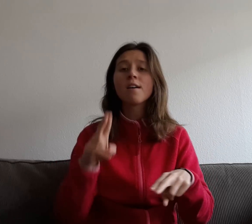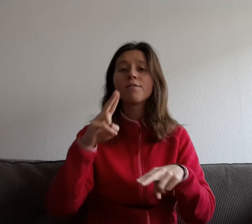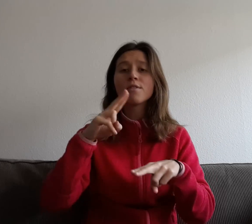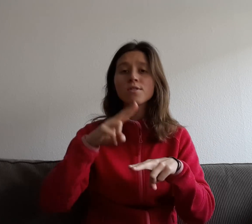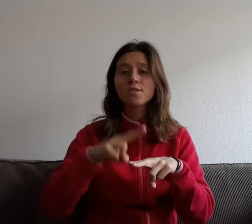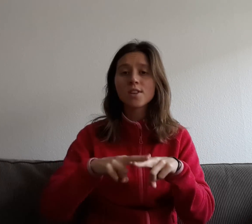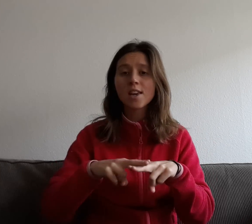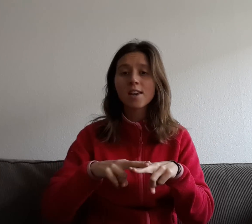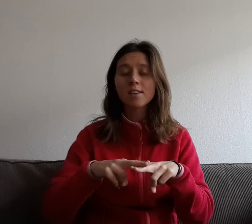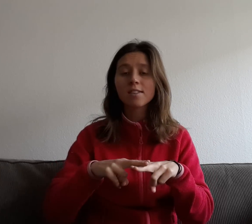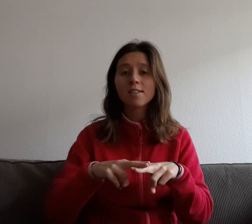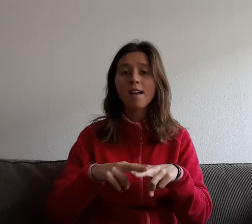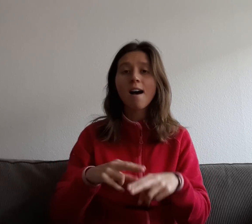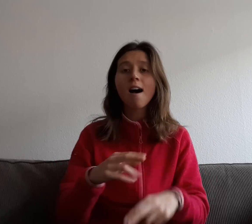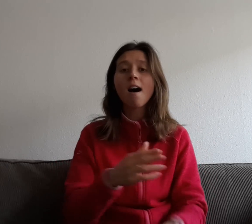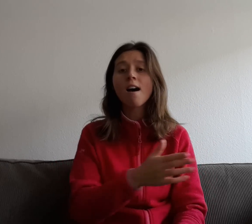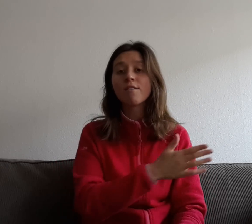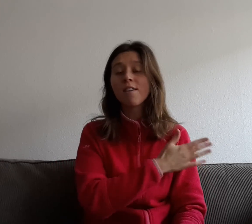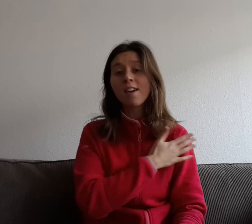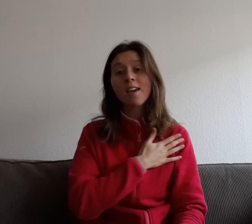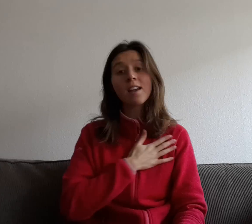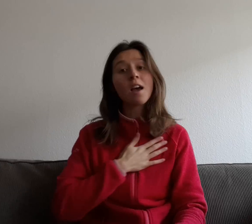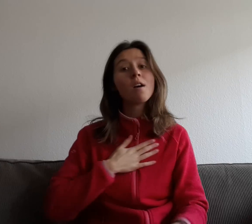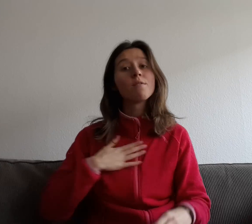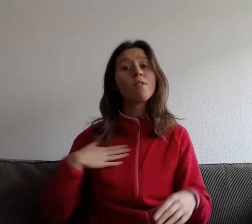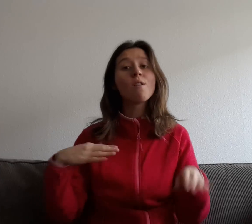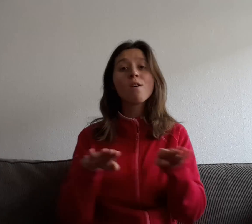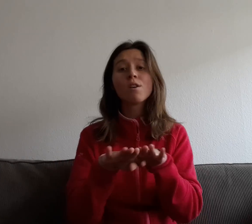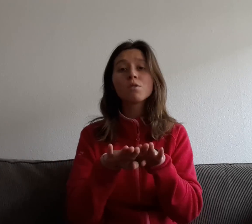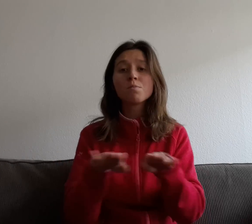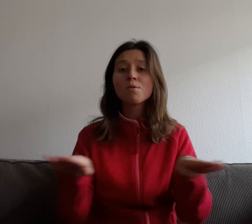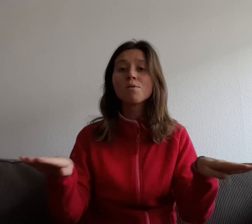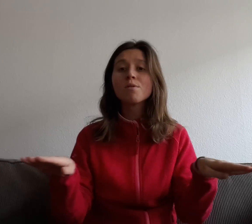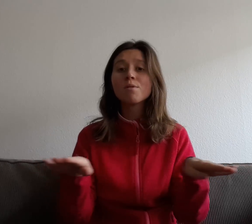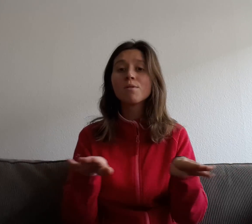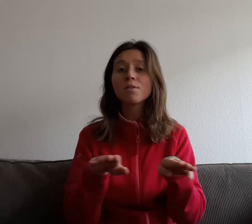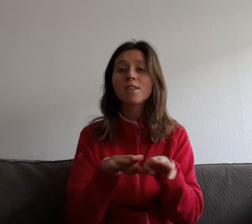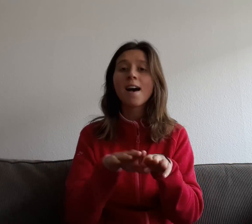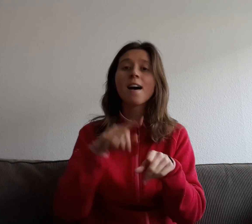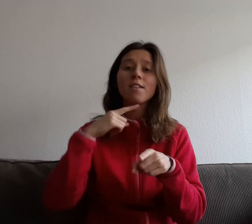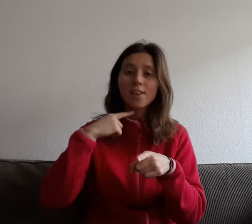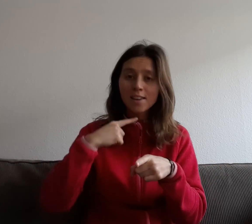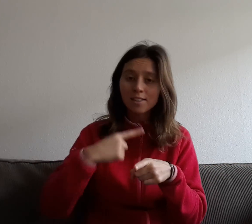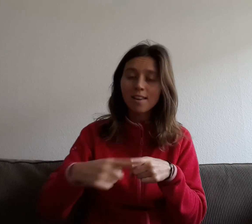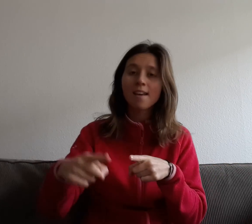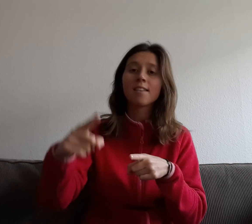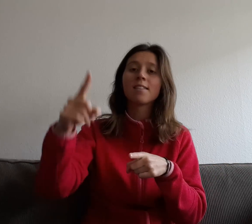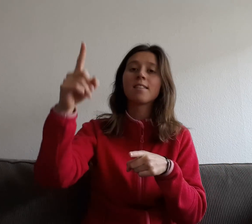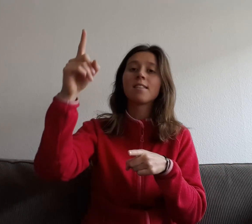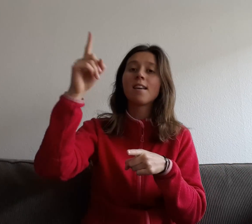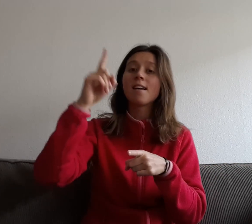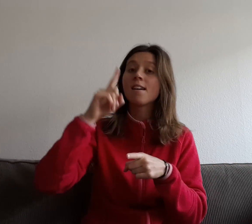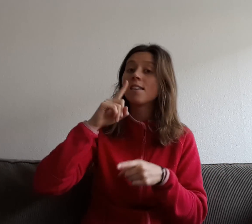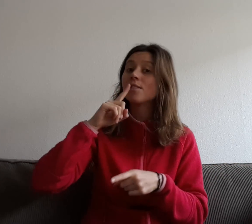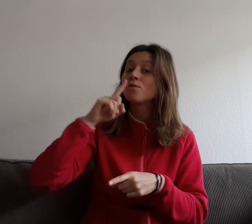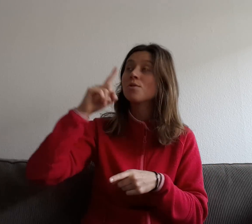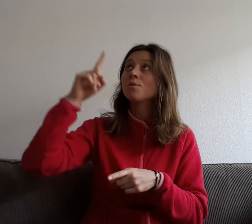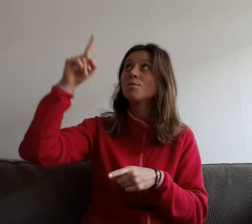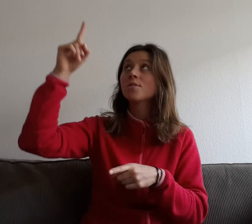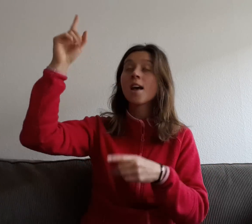få sitta vid vårt bord. När vi tänder ett ljus